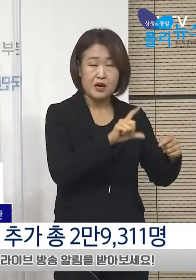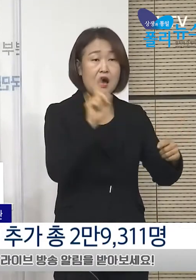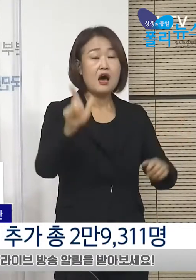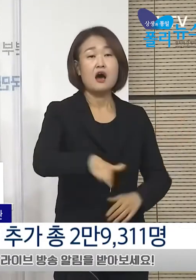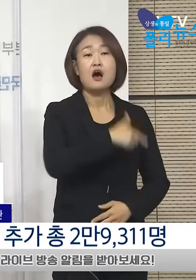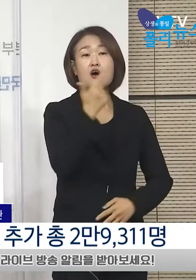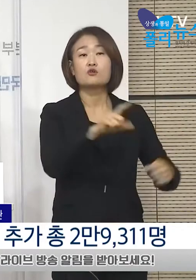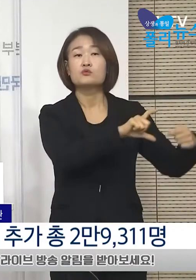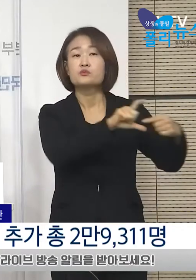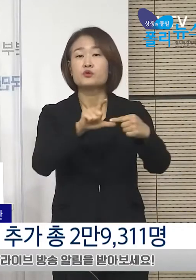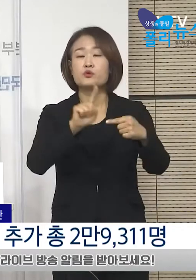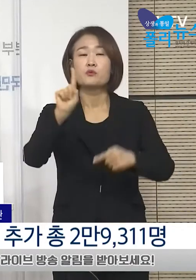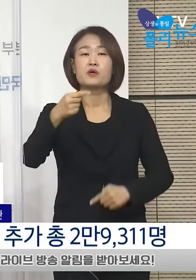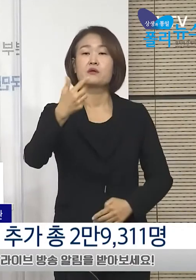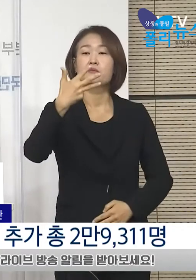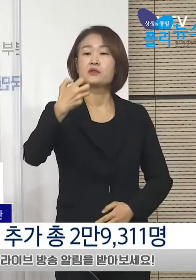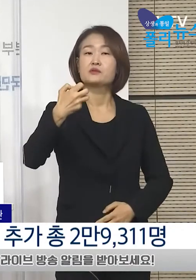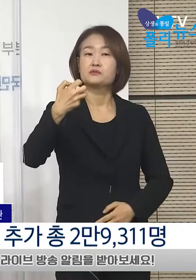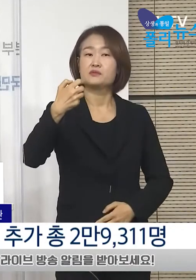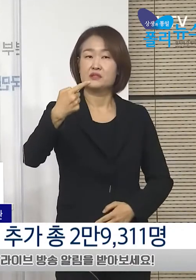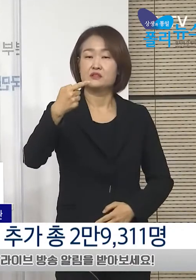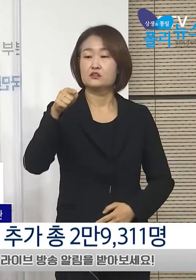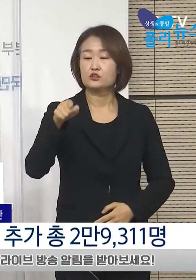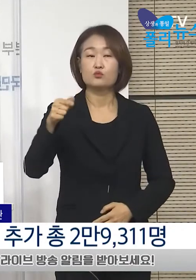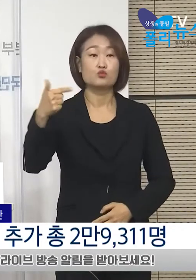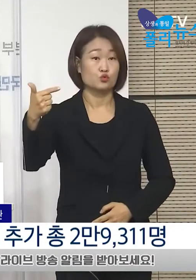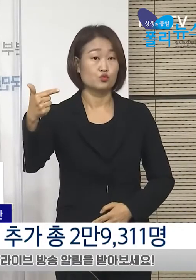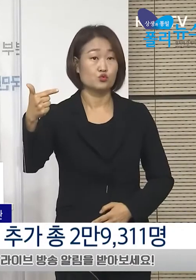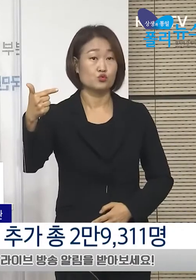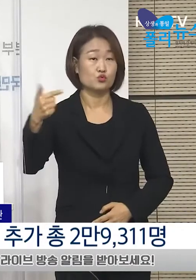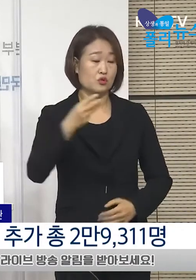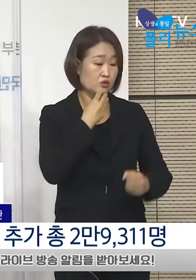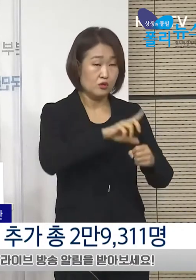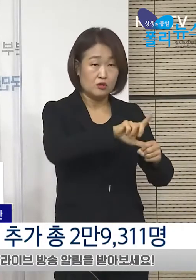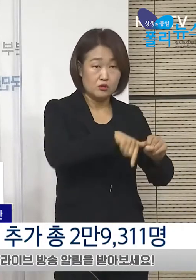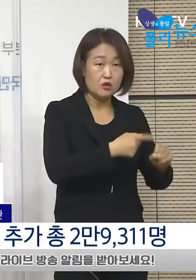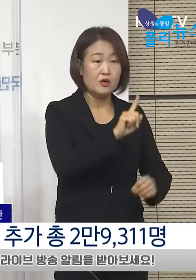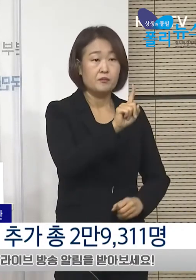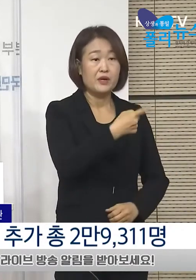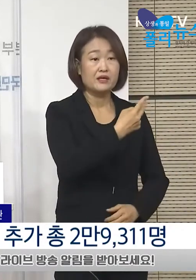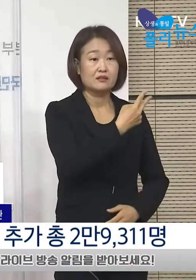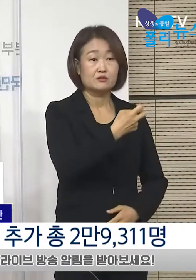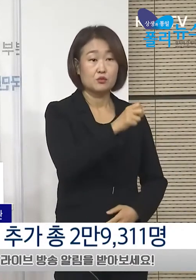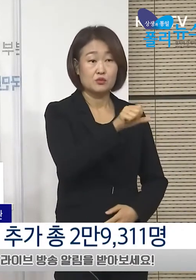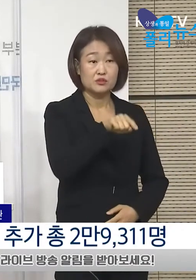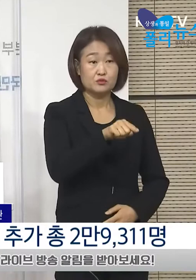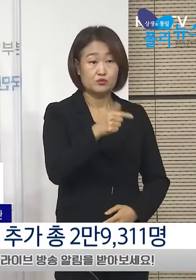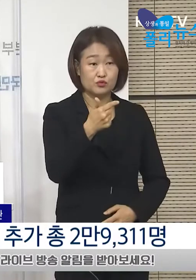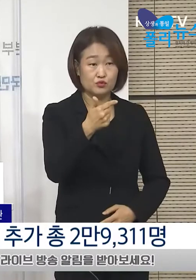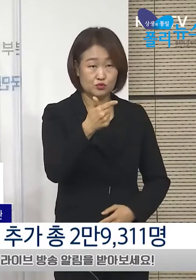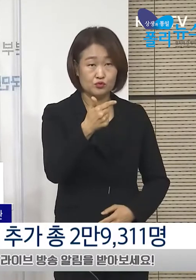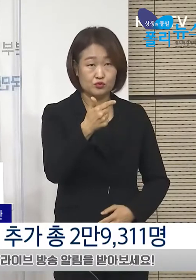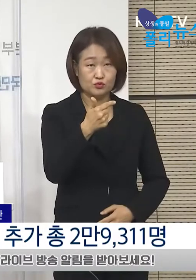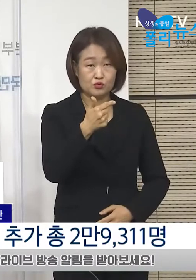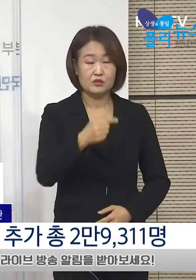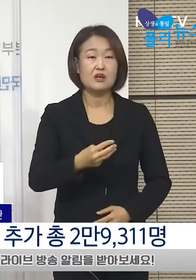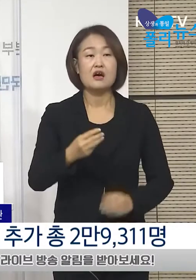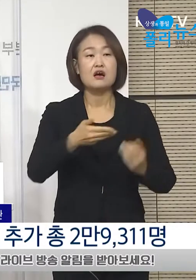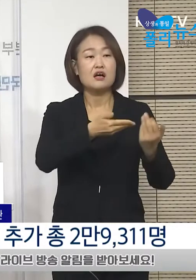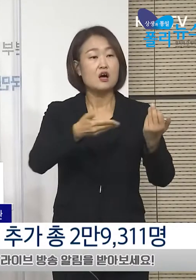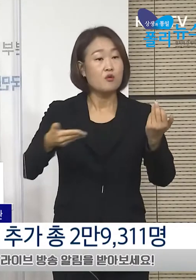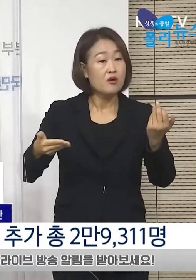181.6명으로 수도권은 125.6명, 강원권 114